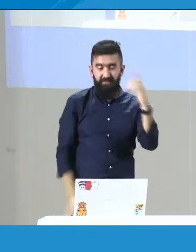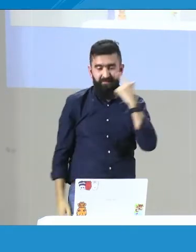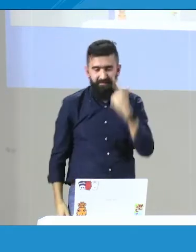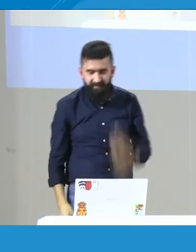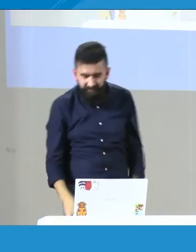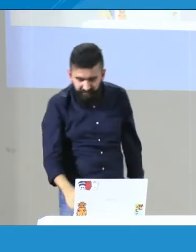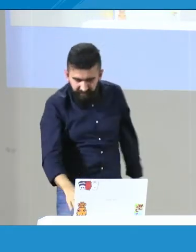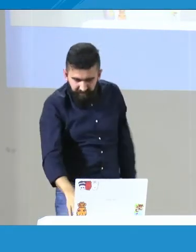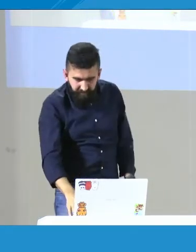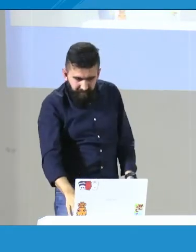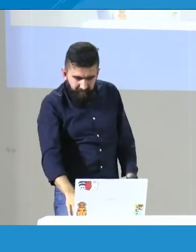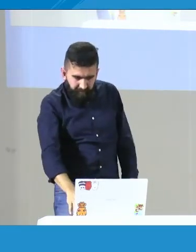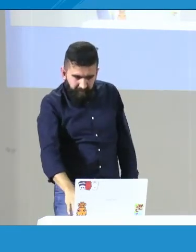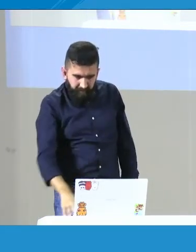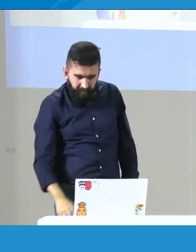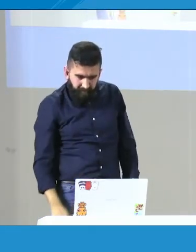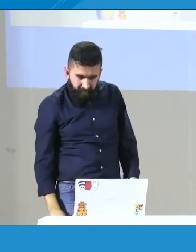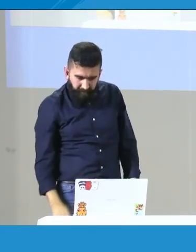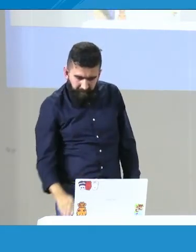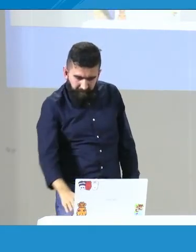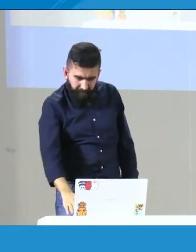desde las diferencias de cada uno de ellos.